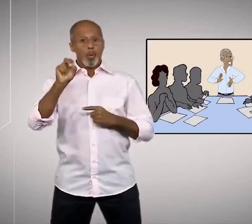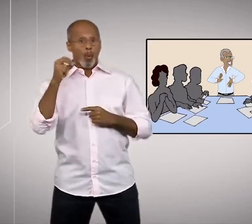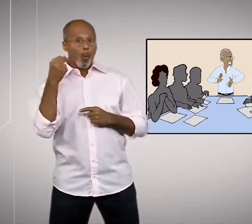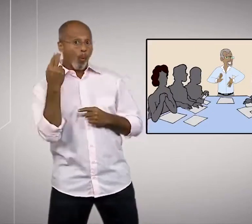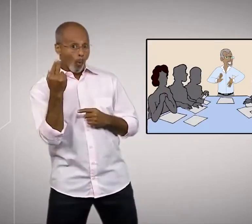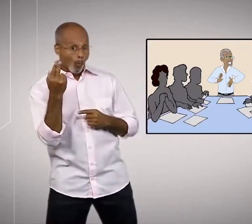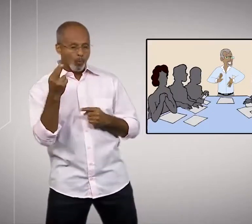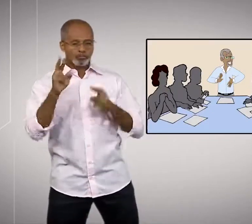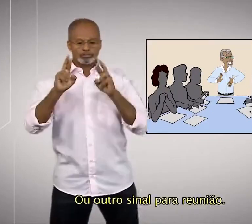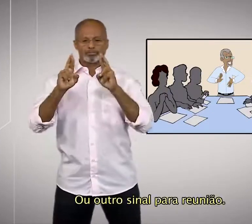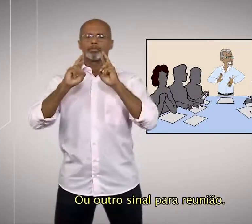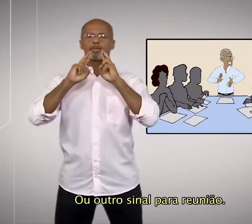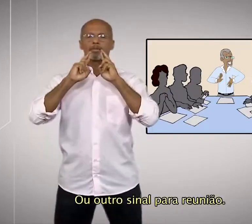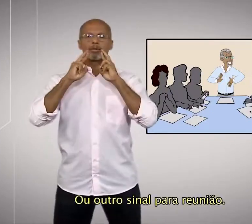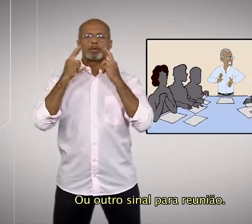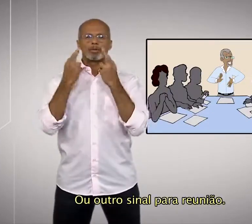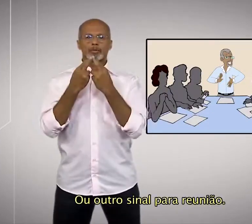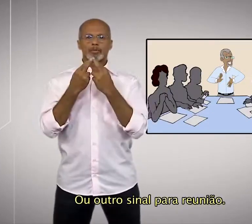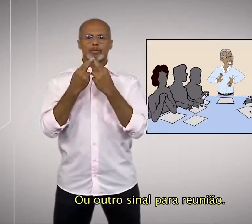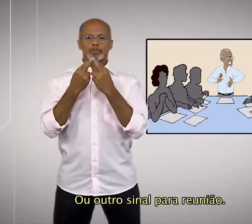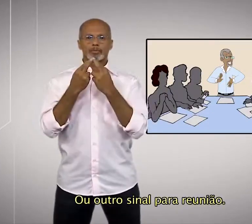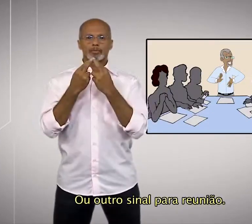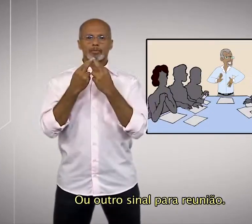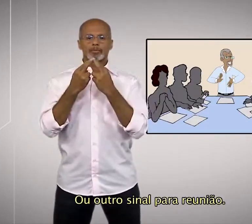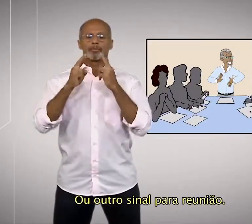Ou outro sinal para a reunião.